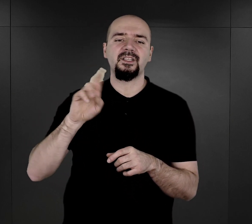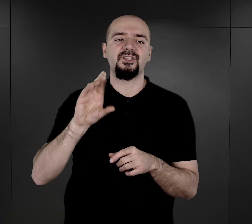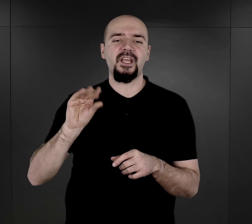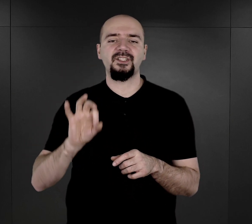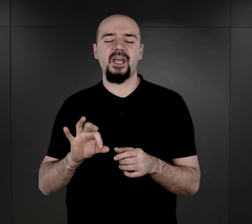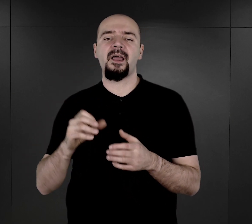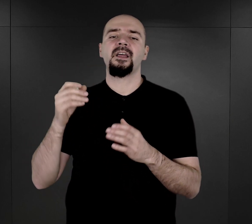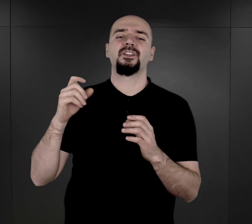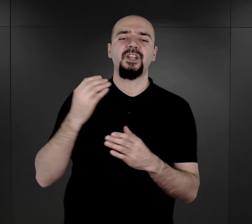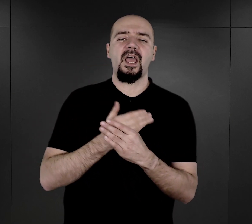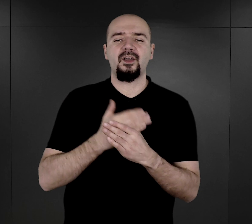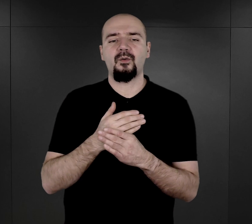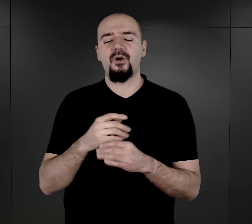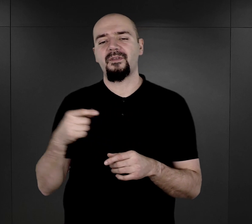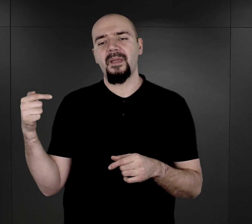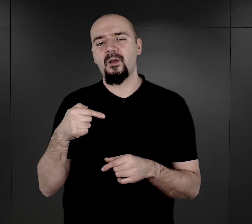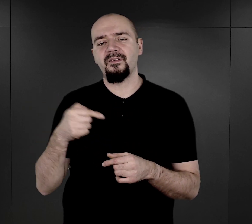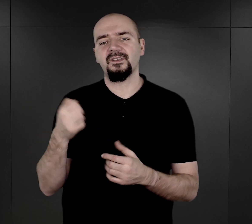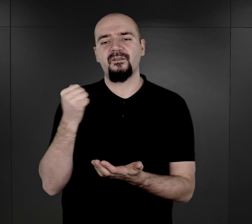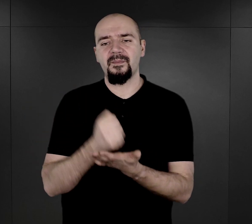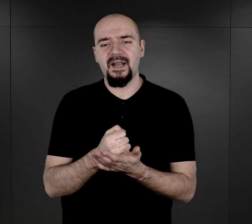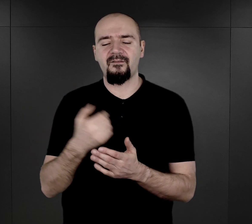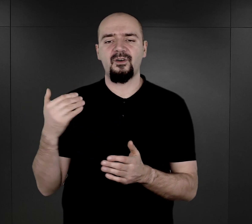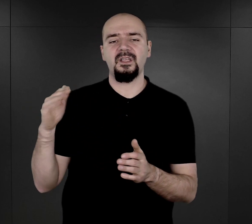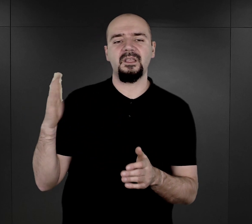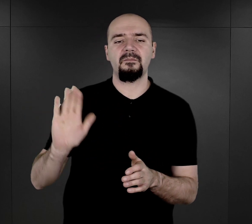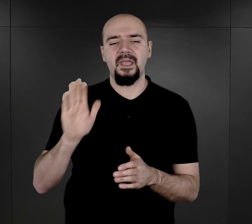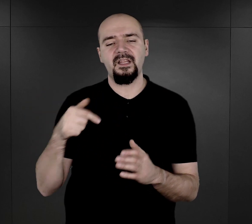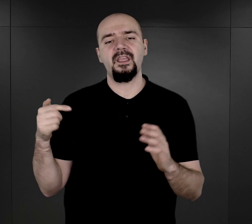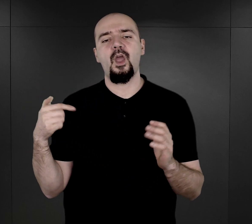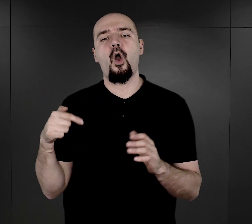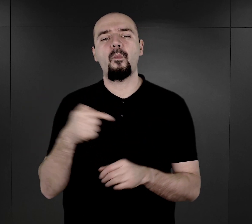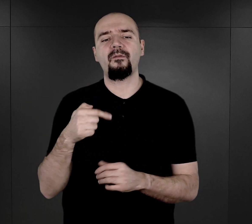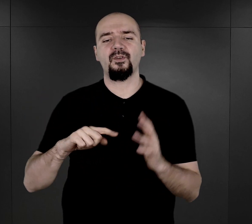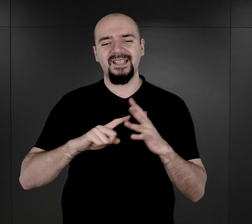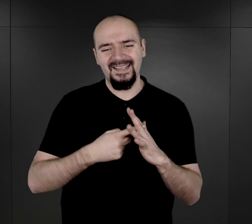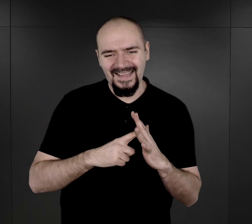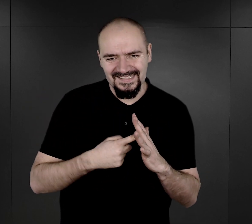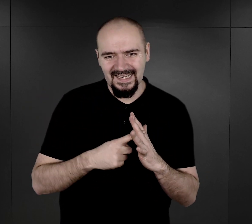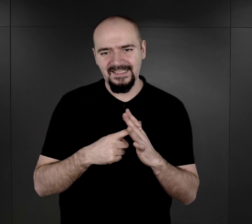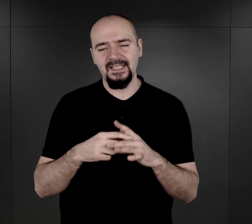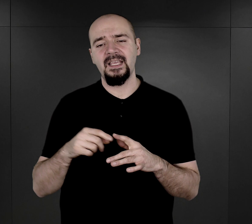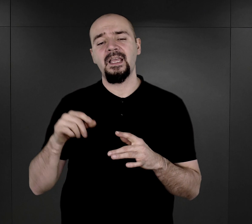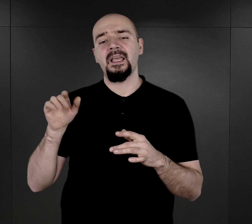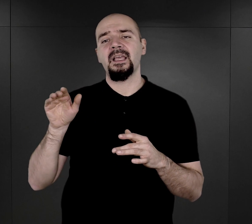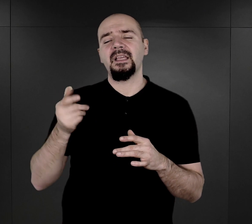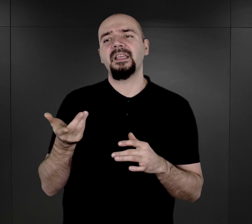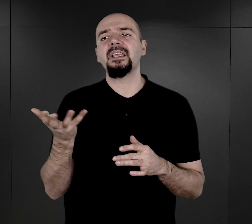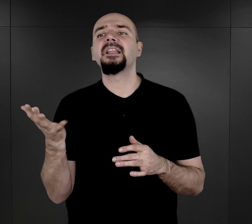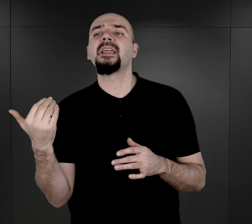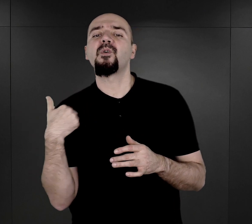obowiązujące prawo i ten obowiązek rejestracji, o którym też już wspomnieliśmy tutaj, ich liczba była znana. Natomiast